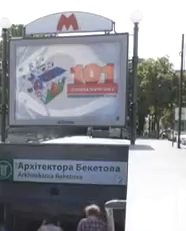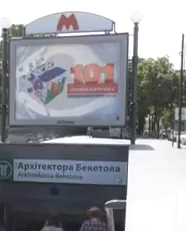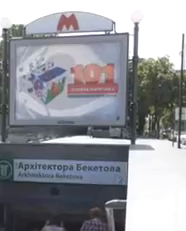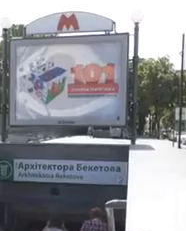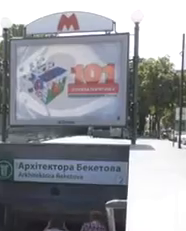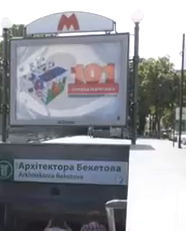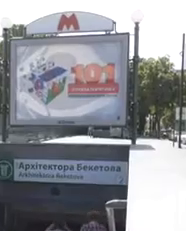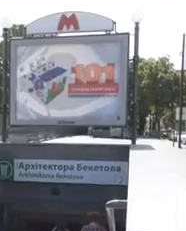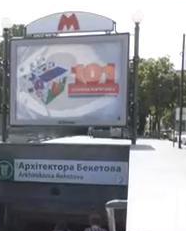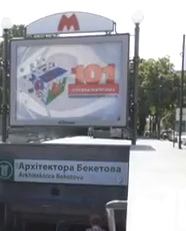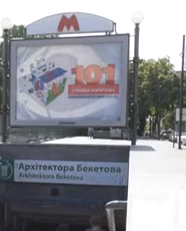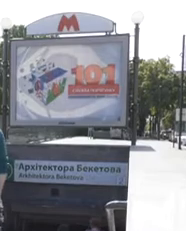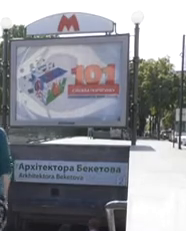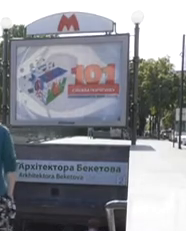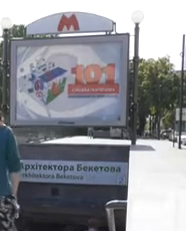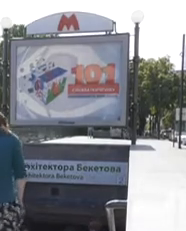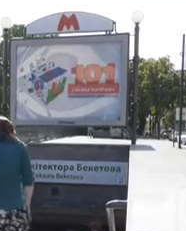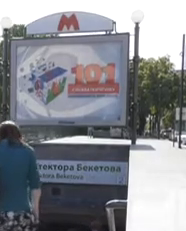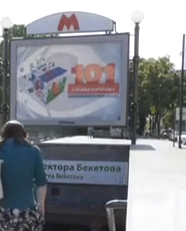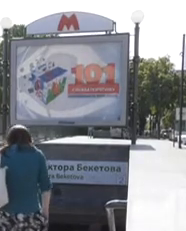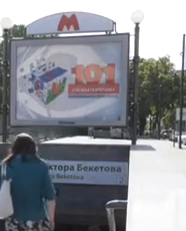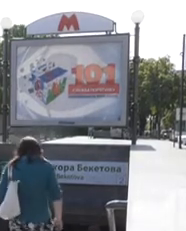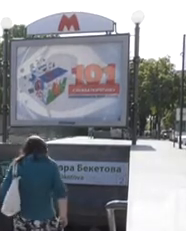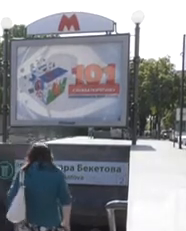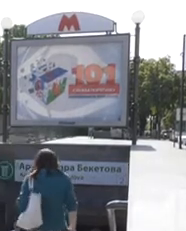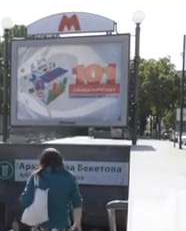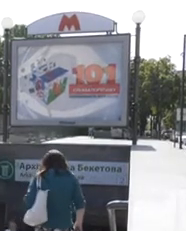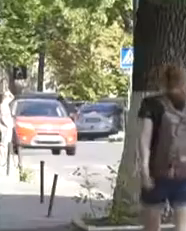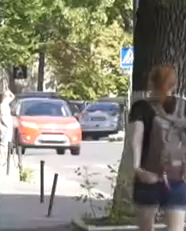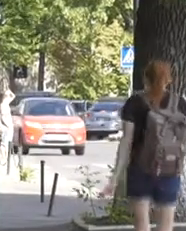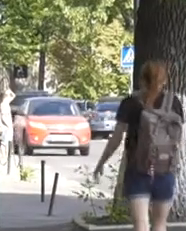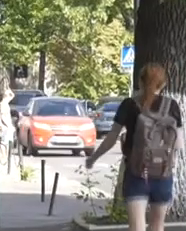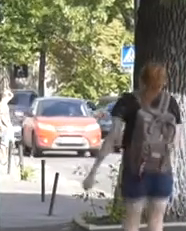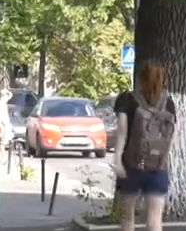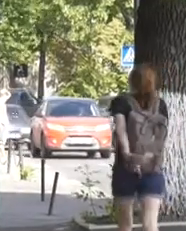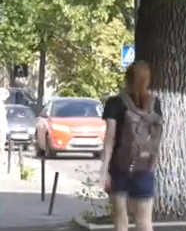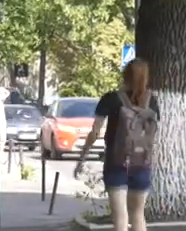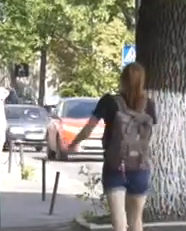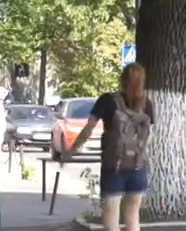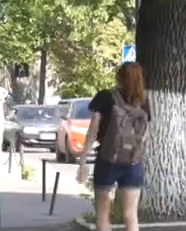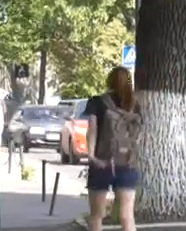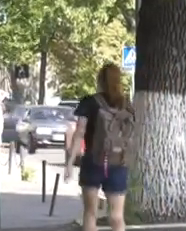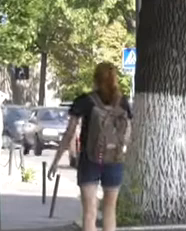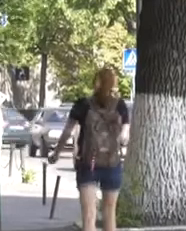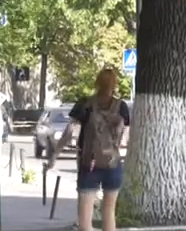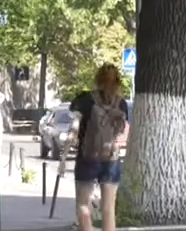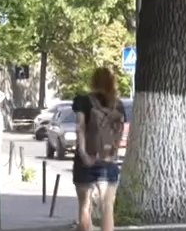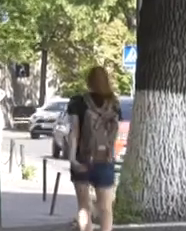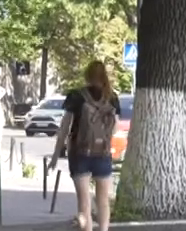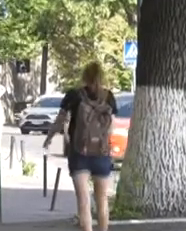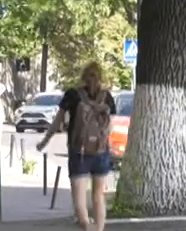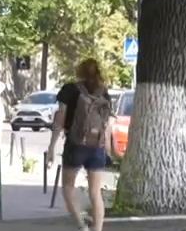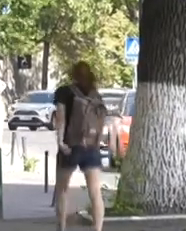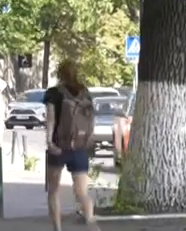'я. І при симптомах коронавірусної хвороби звернутися по медичну допомогу і обов'язково пройти дослідження методом